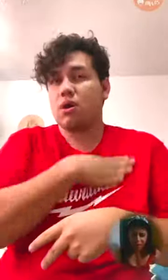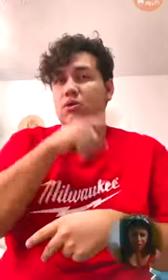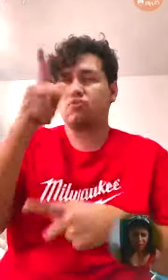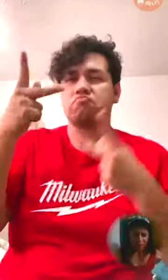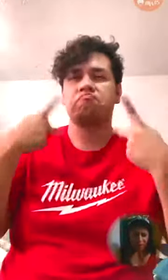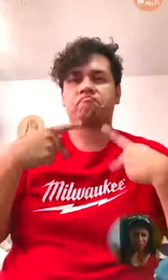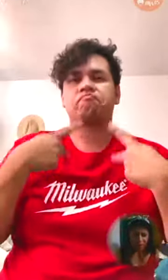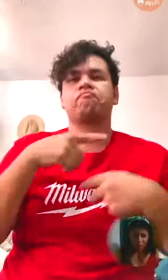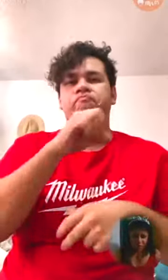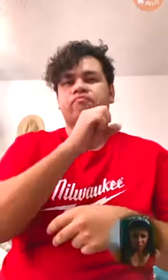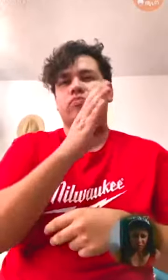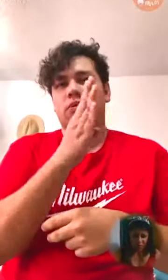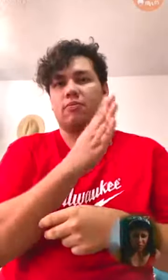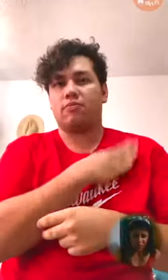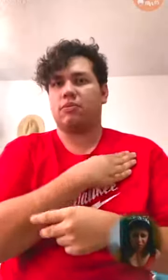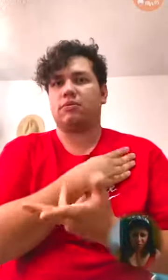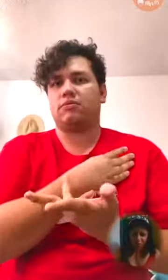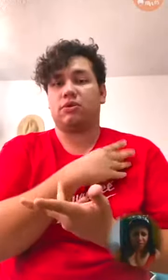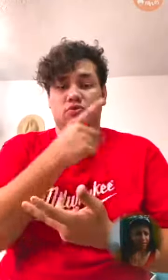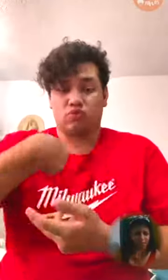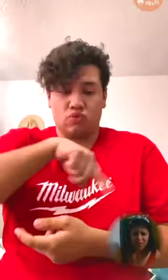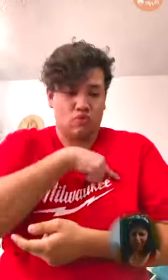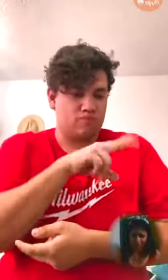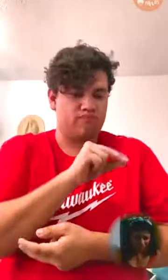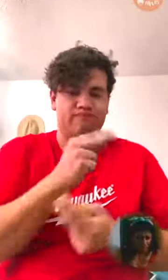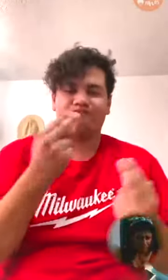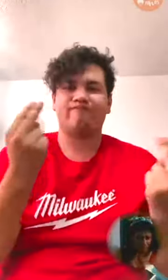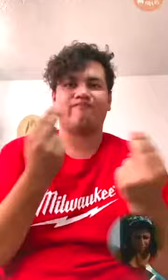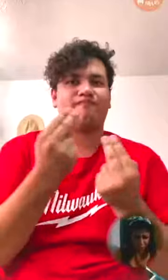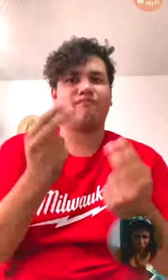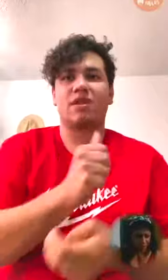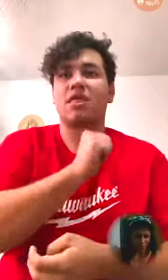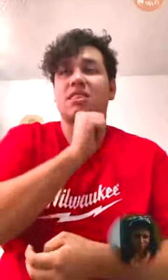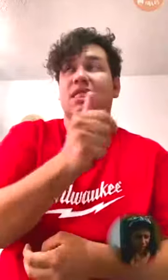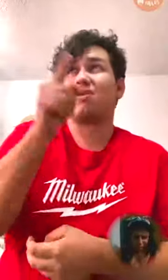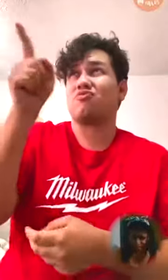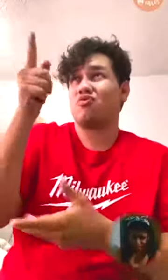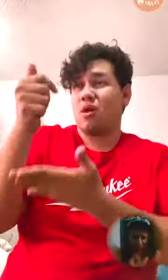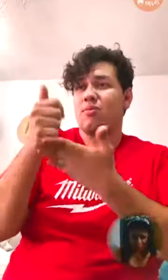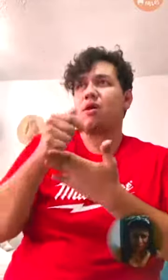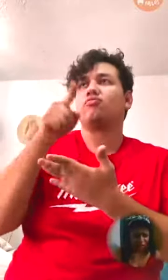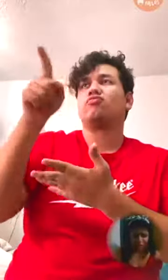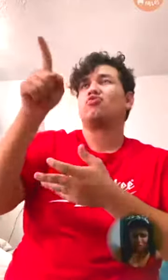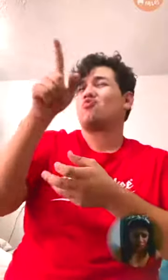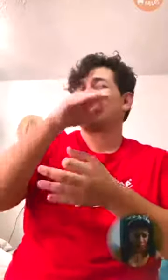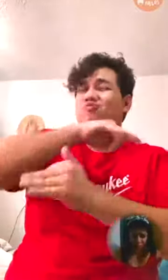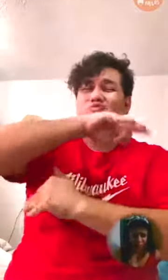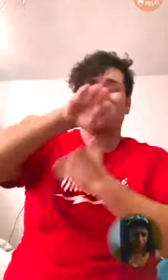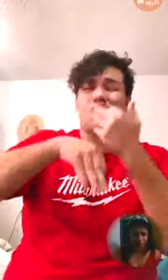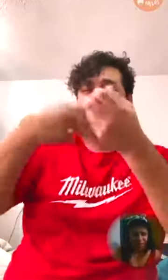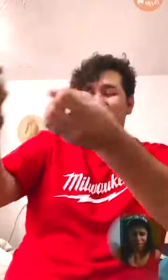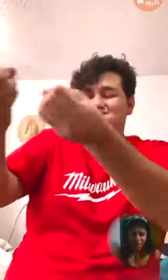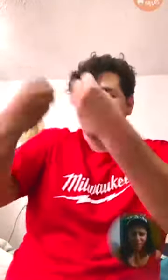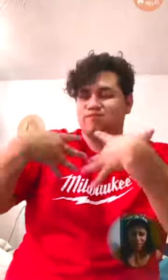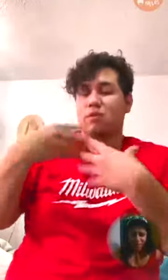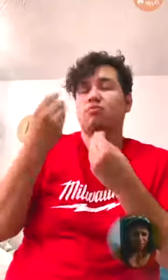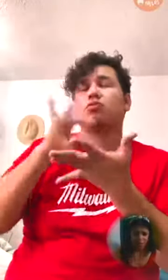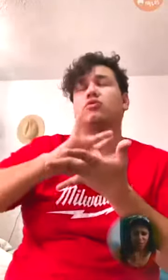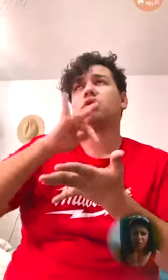eres misericordioso, Señor, y no mereciendo nada, Señor, absolutamente nada de ti, tú nos das todo cada día. Gracias, Señor,